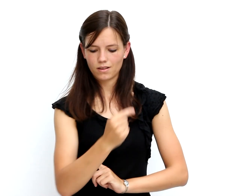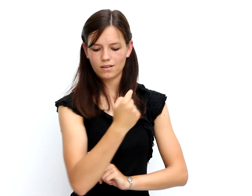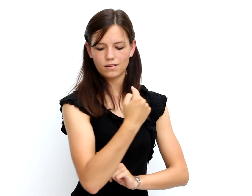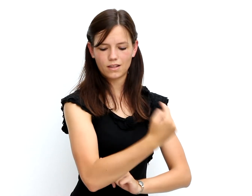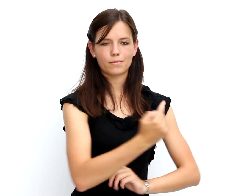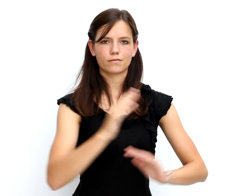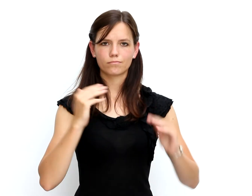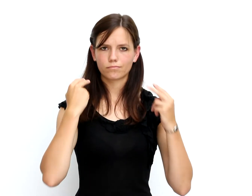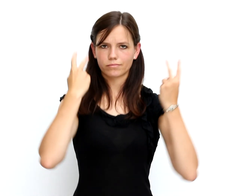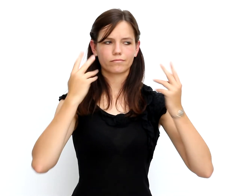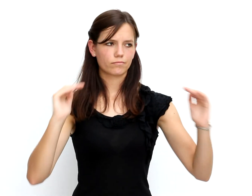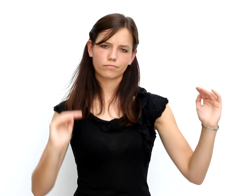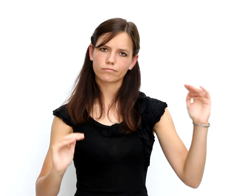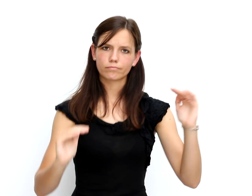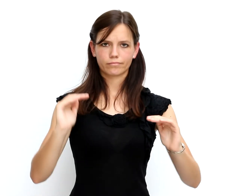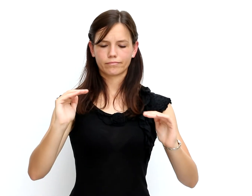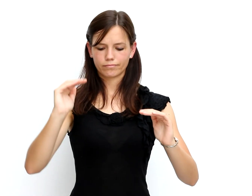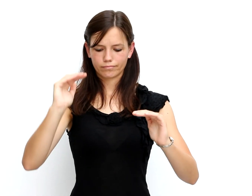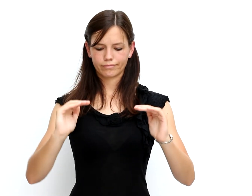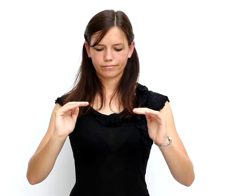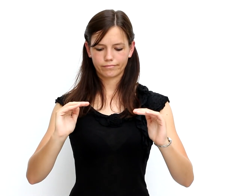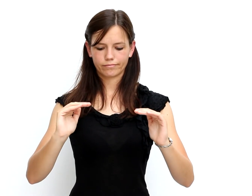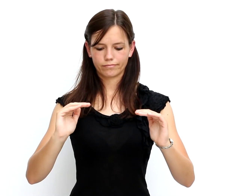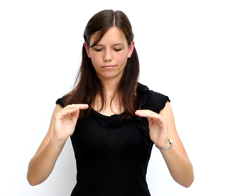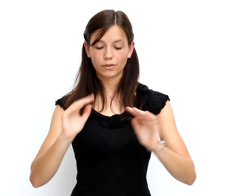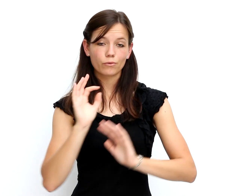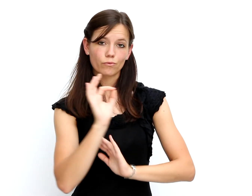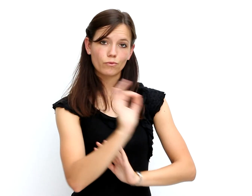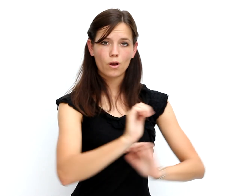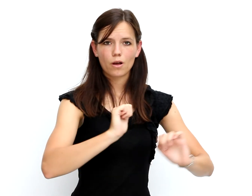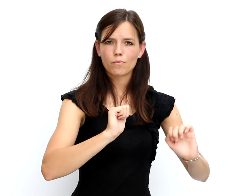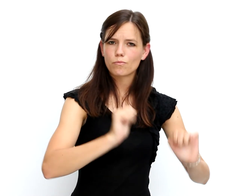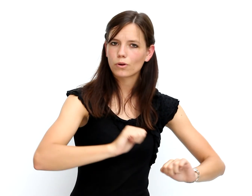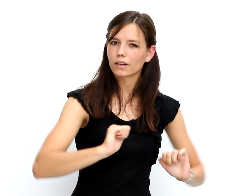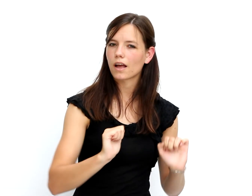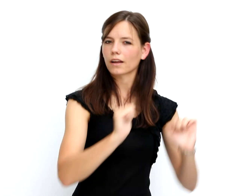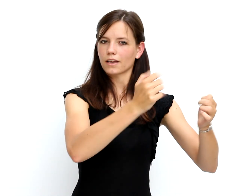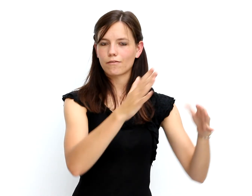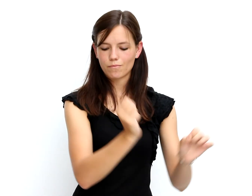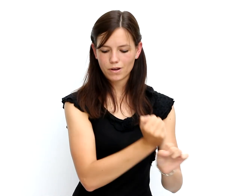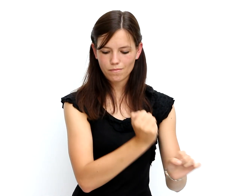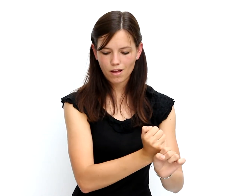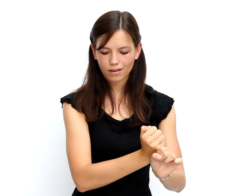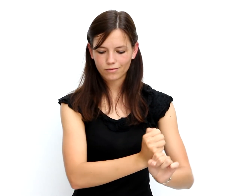Augenhöhe mit den Menschen ohne Behinderung stehen müssen. Sie sollen in Überlegungen und Entscheidungen aktiv mit einbezogen werden.